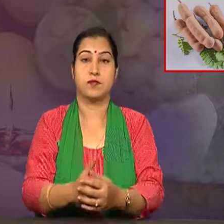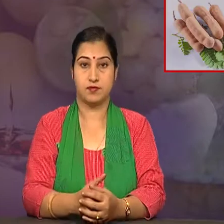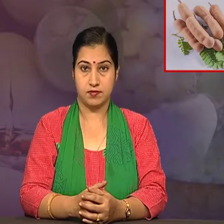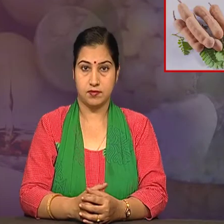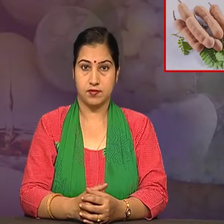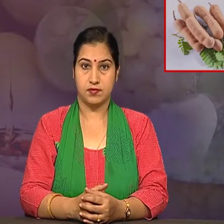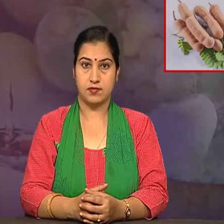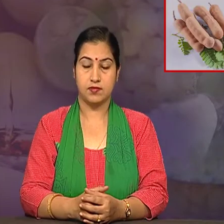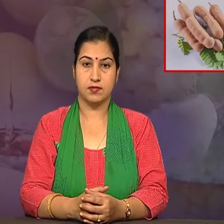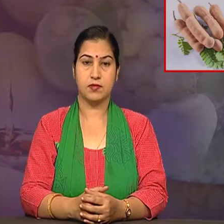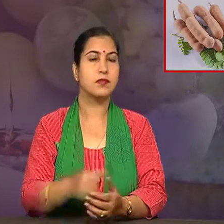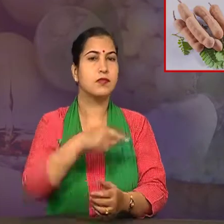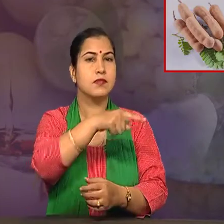ये अमल क्या होता है?